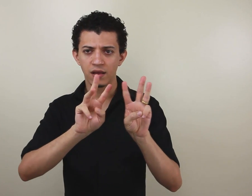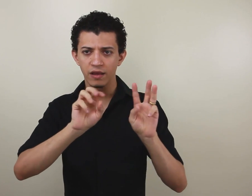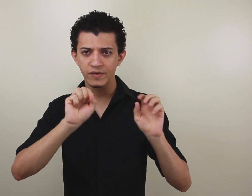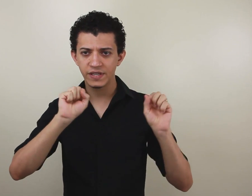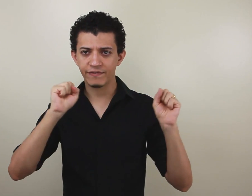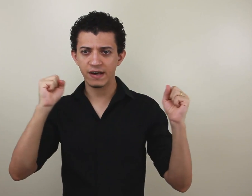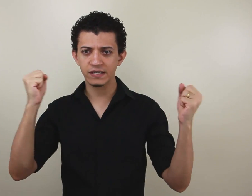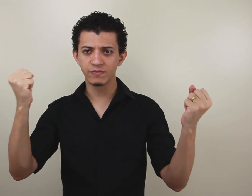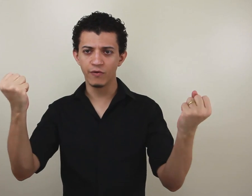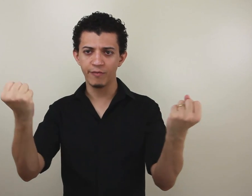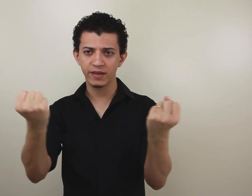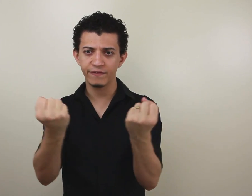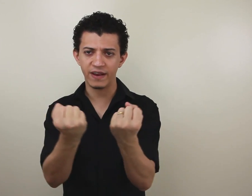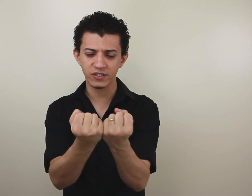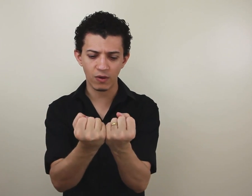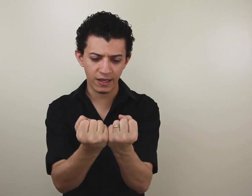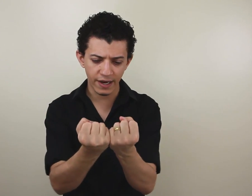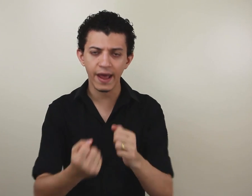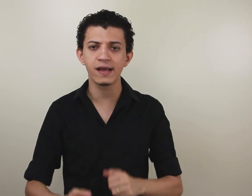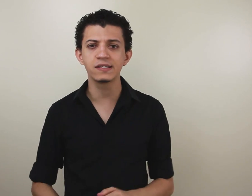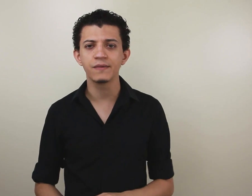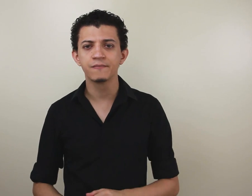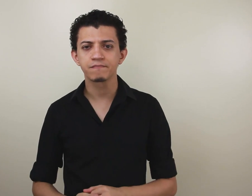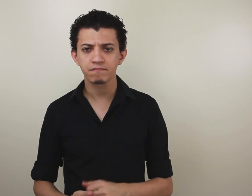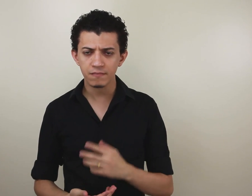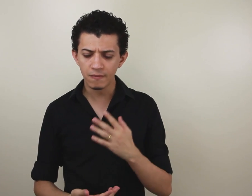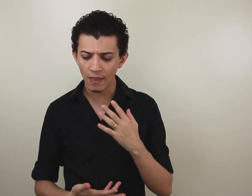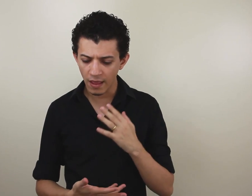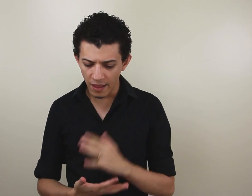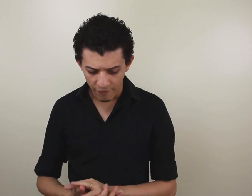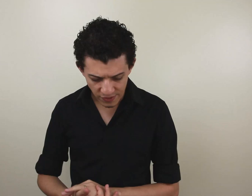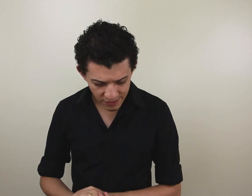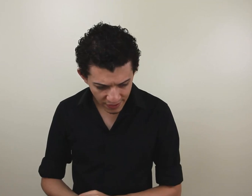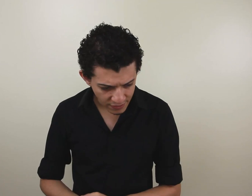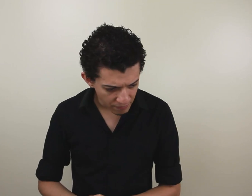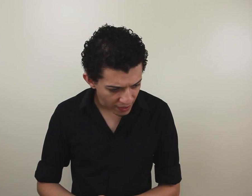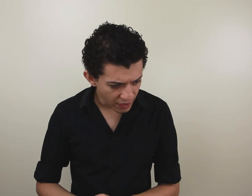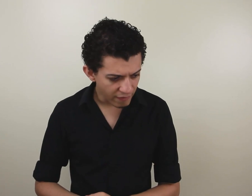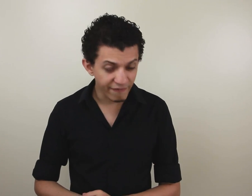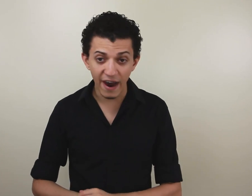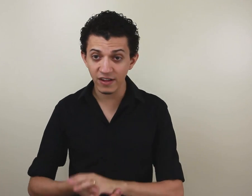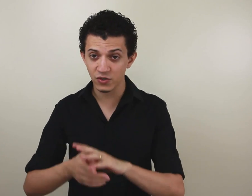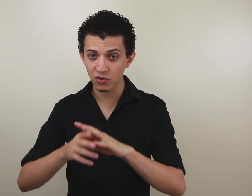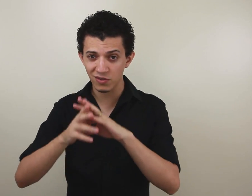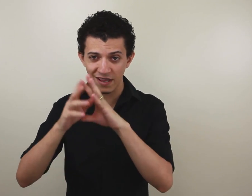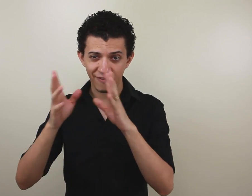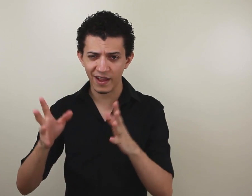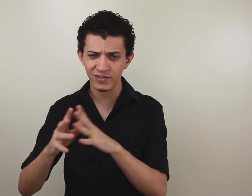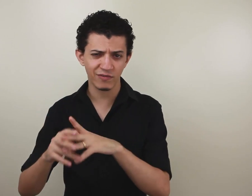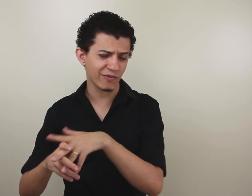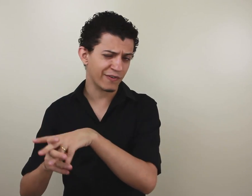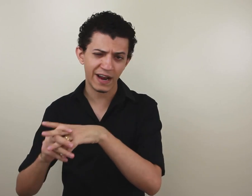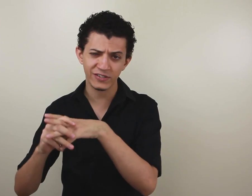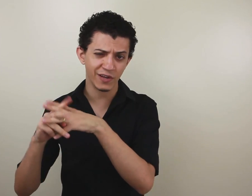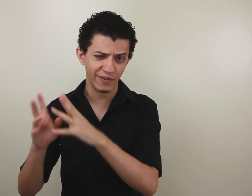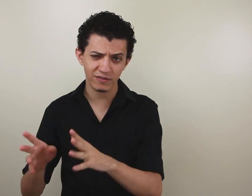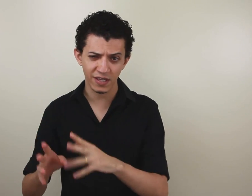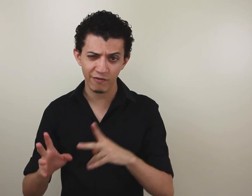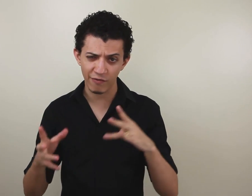você faz esse movimento e fecha com a letra S. Você tem também vários outros eventos. Eu não vou falar de eventos aqui. Vou